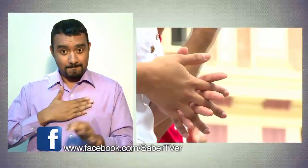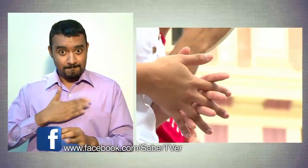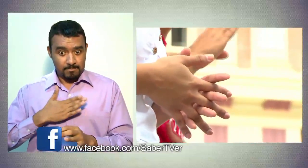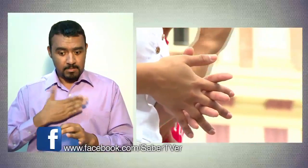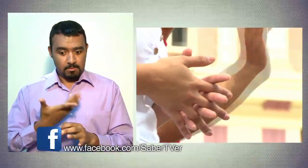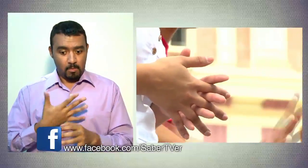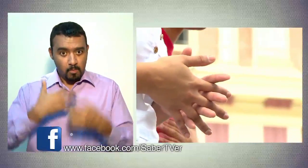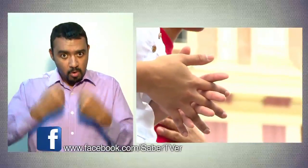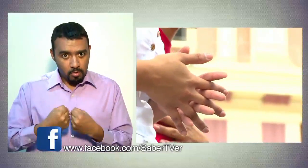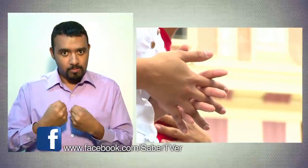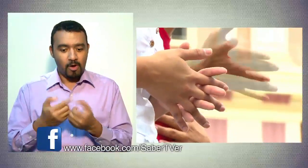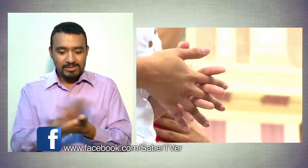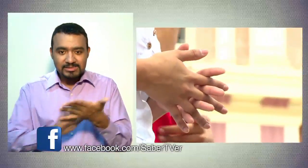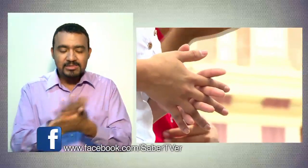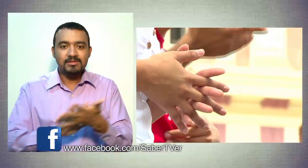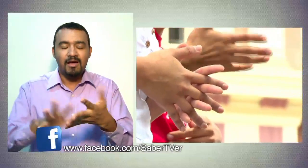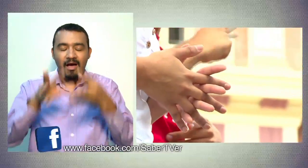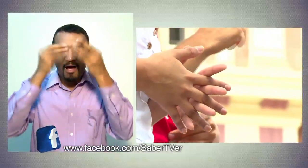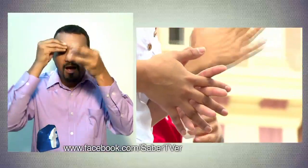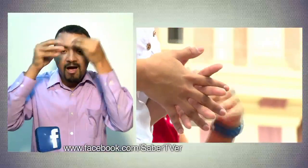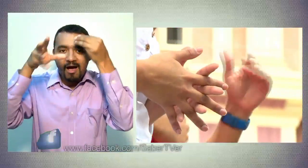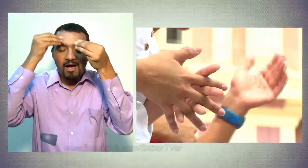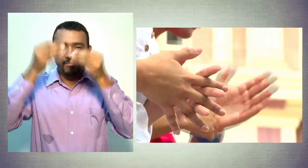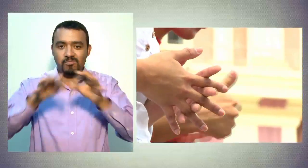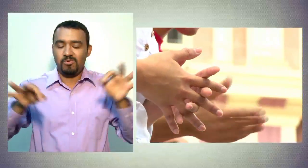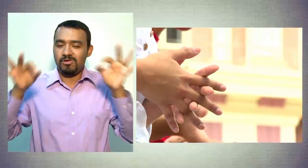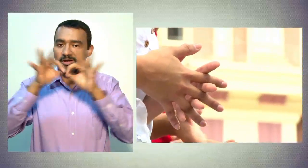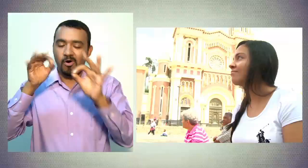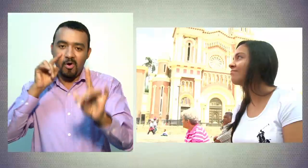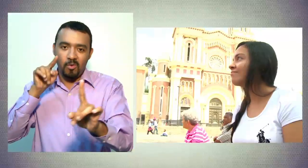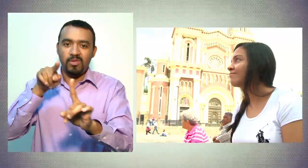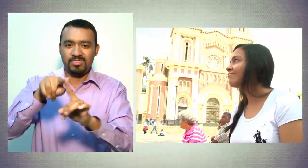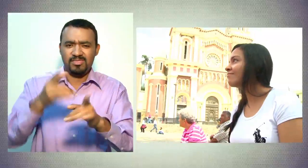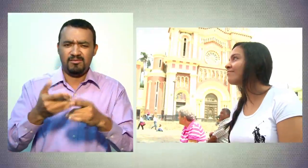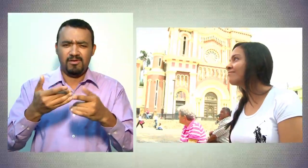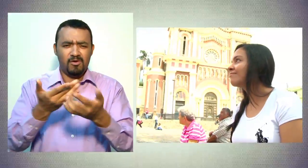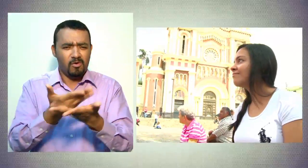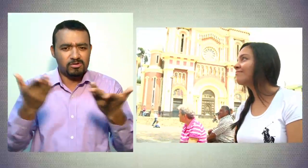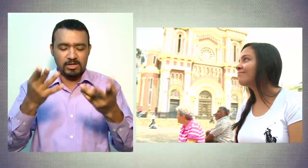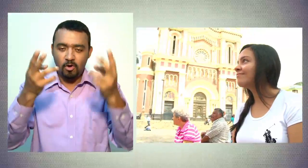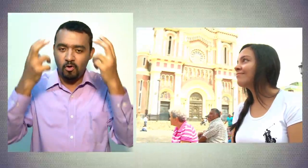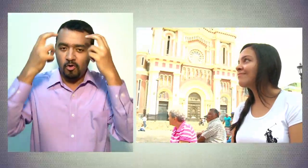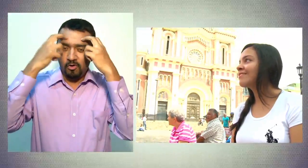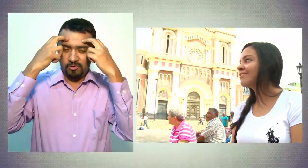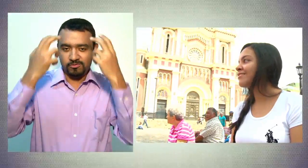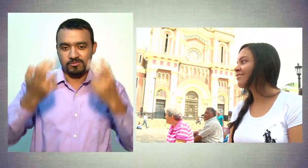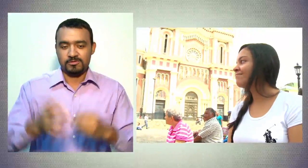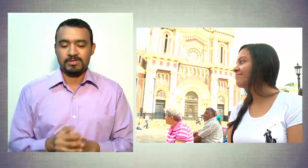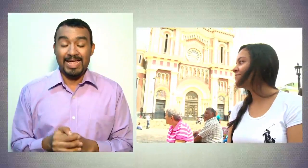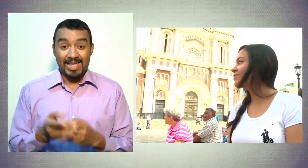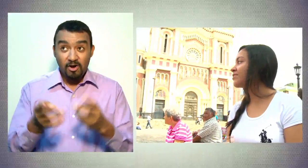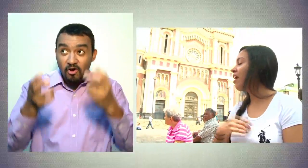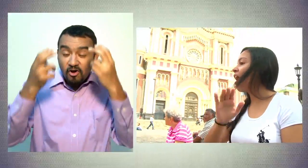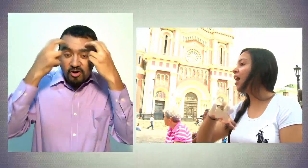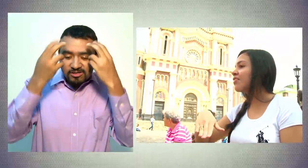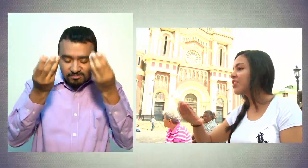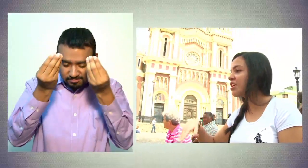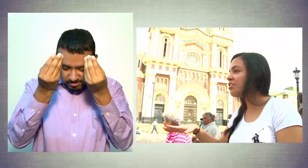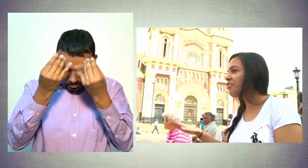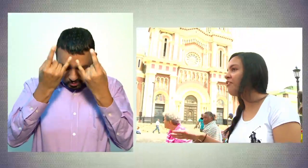lengua, nuestra lengua materna, obviamente vamos a tener información y vamos a tener acceso a conocimiento en este caso y ese conocimiento será lo